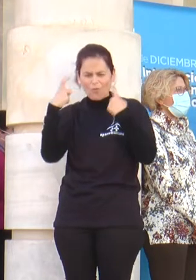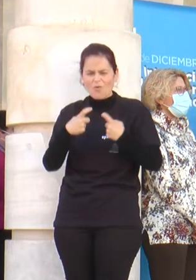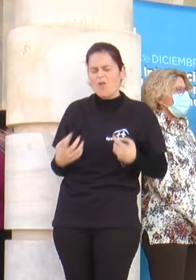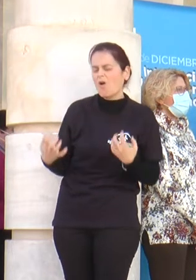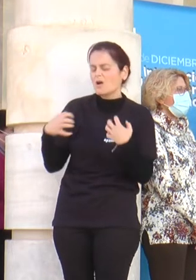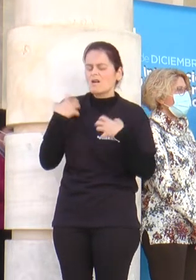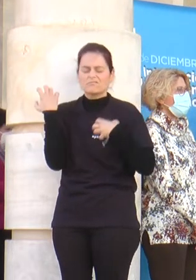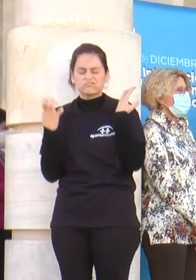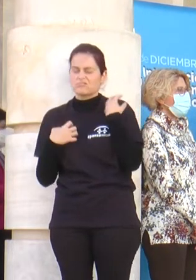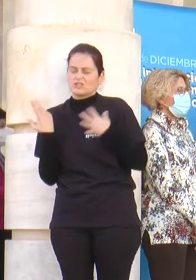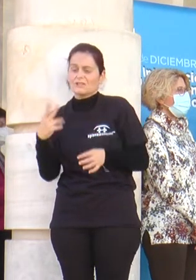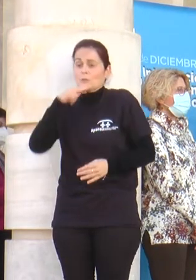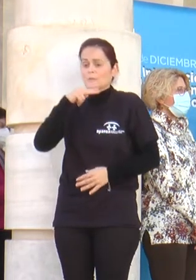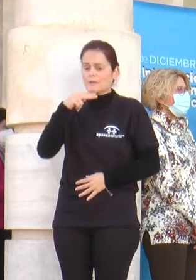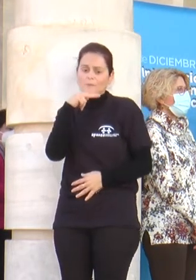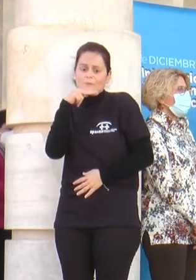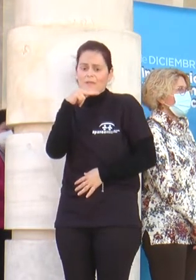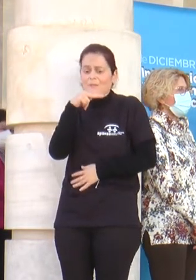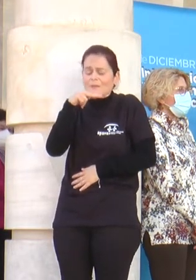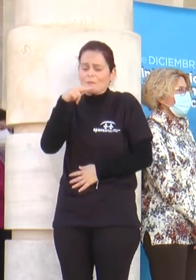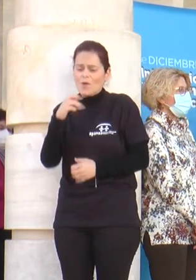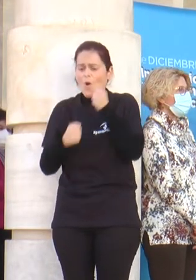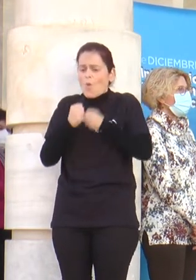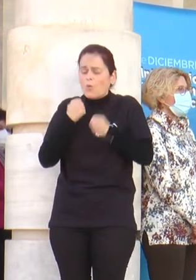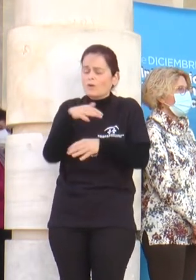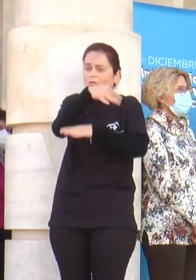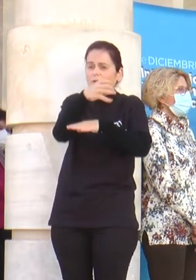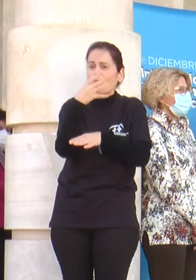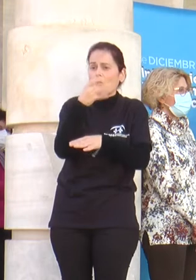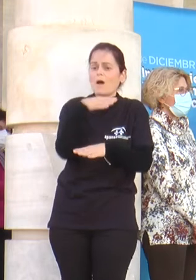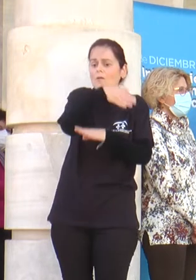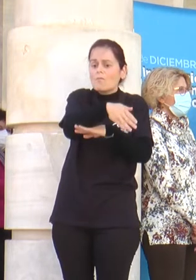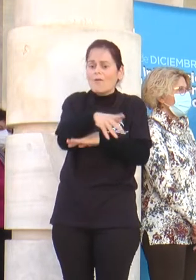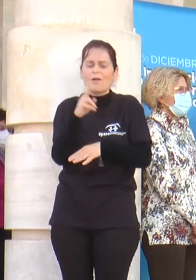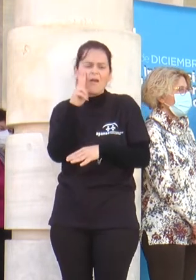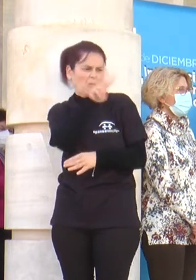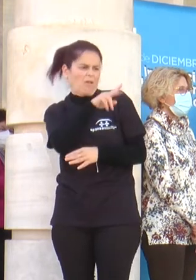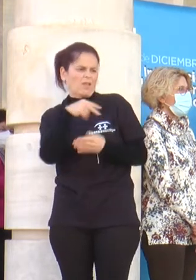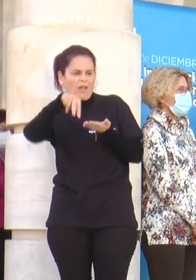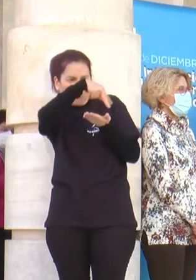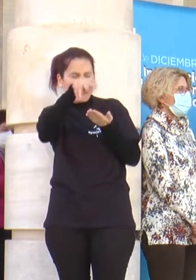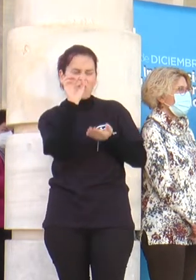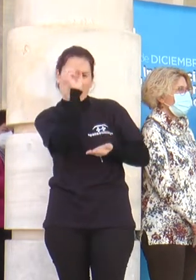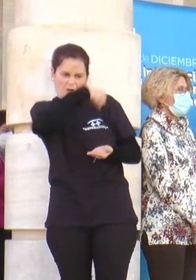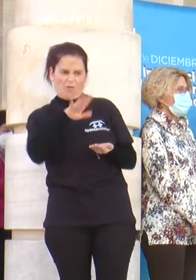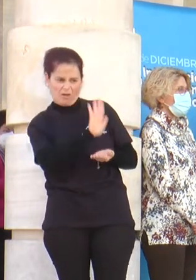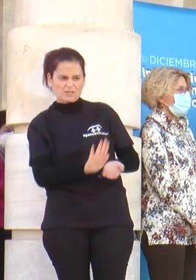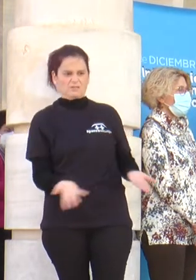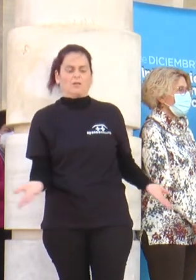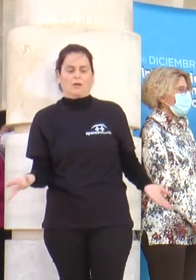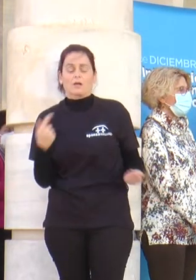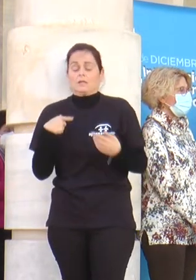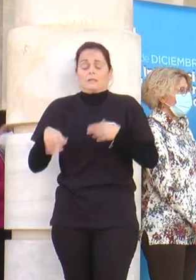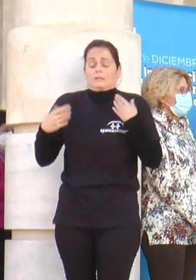jodido. Me orino, me orino. Corriendo voy a un bar. Mira ese, camina como borracho y antes de estar